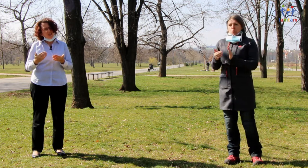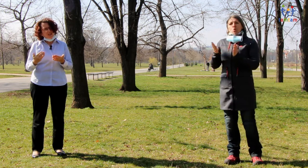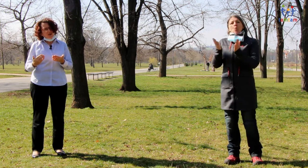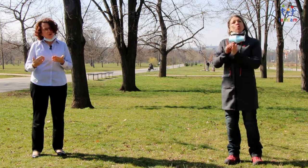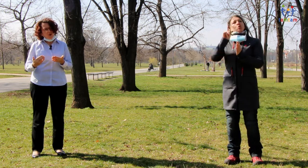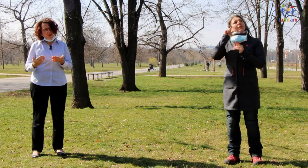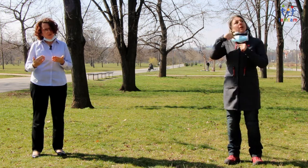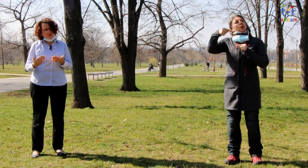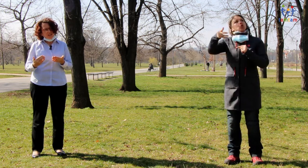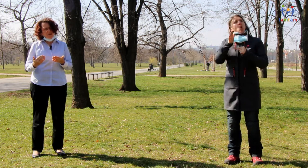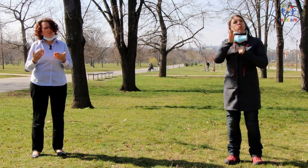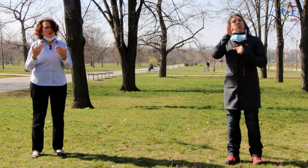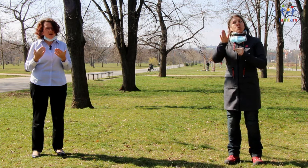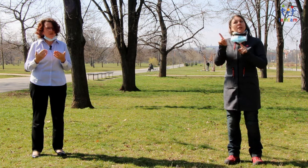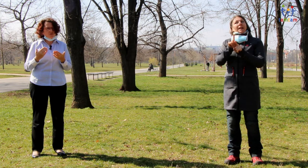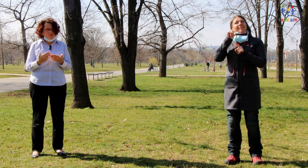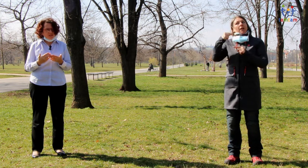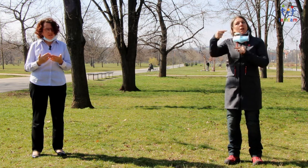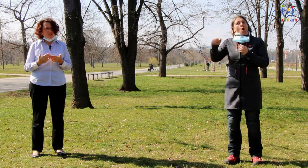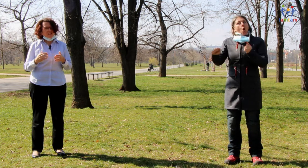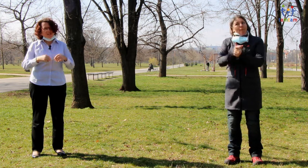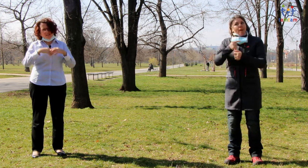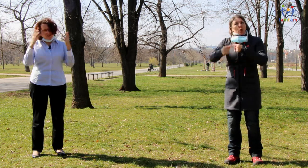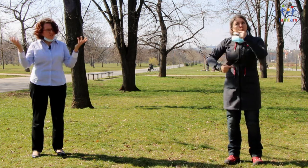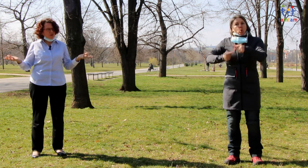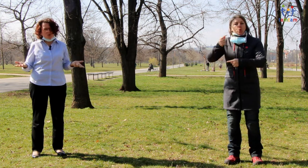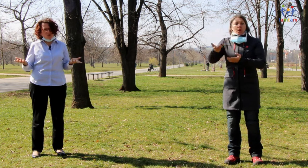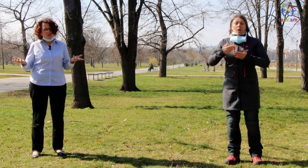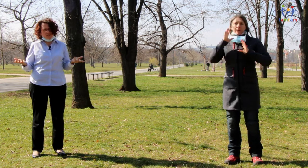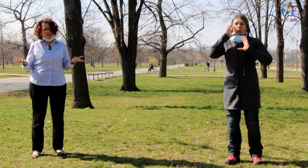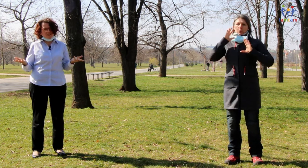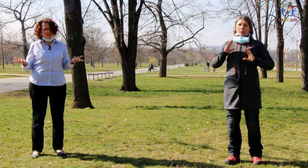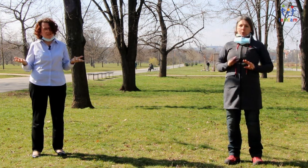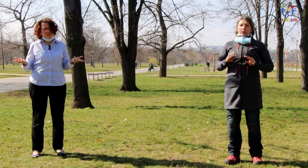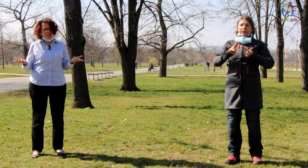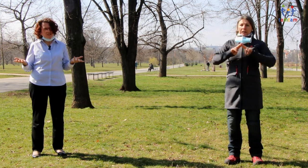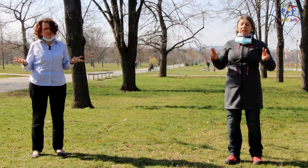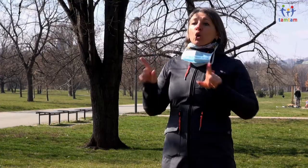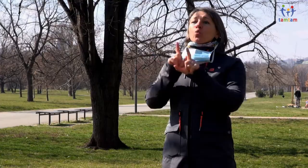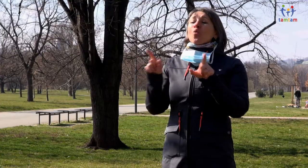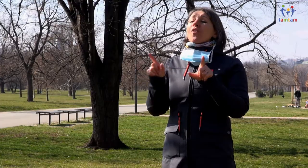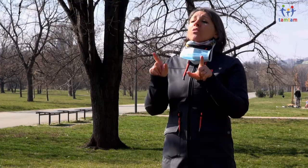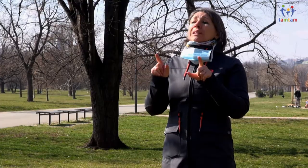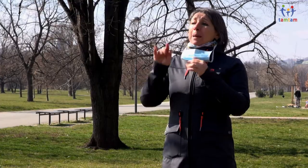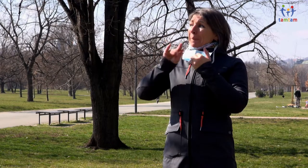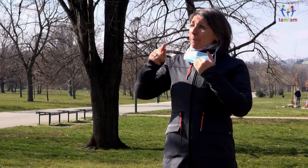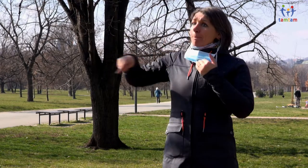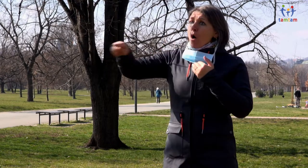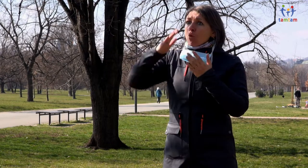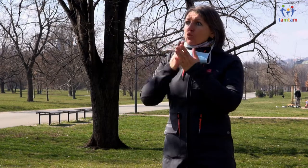opakovaně právě v době, kdy ty věci okolo ten řád ztrácí. Takže to